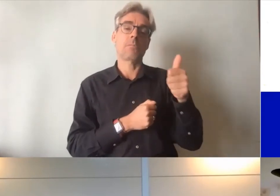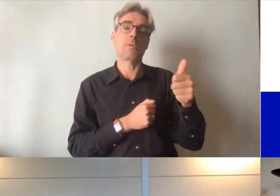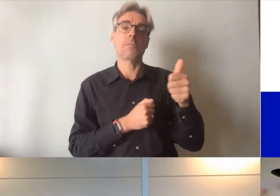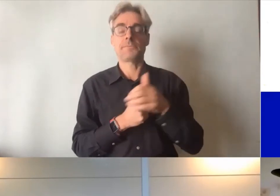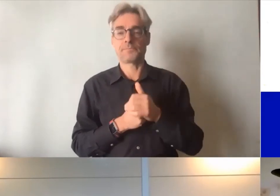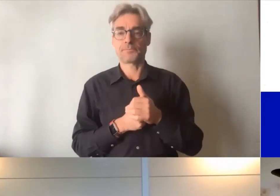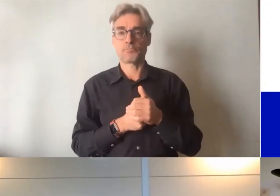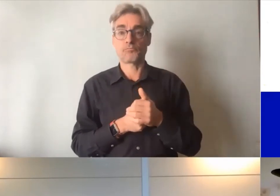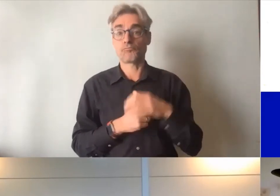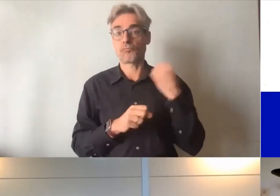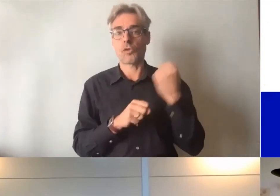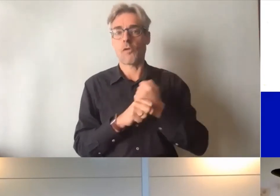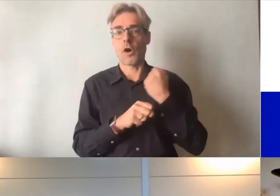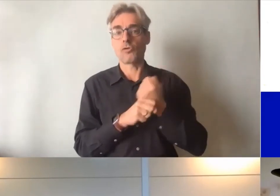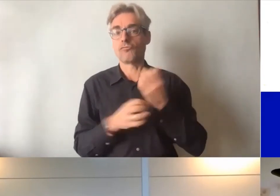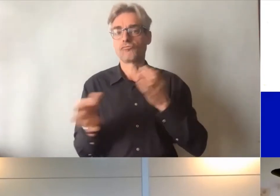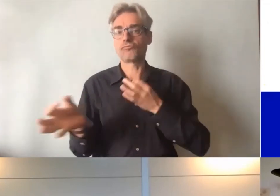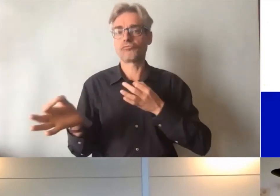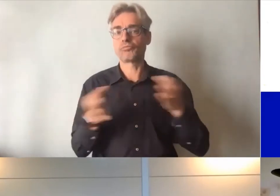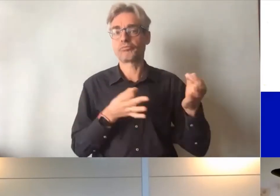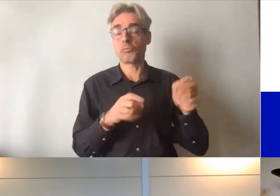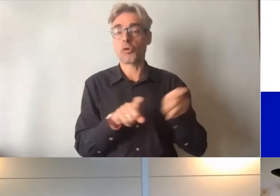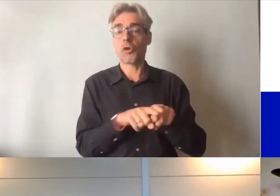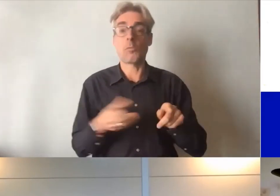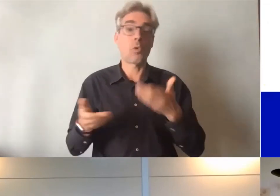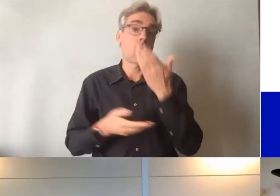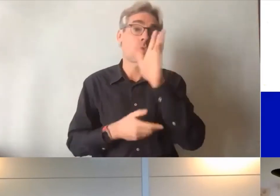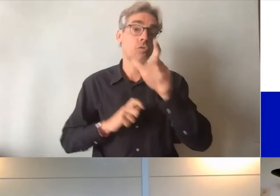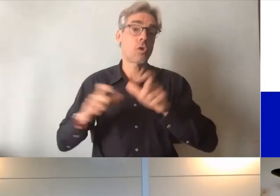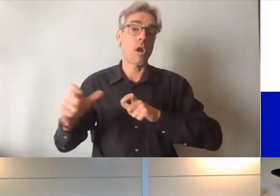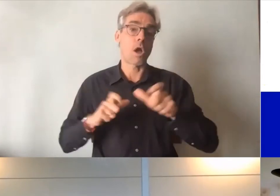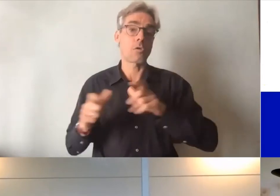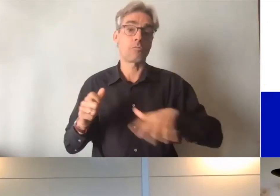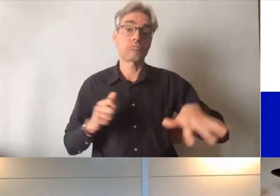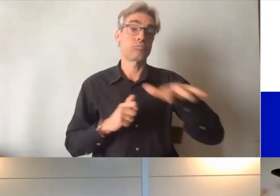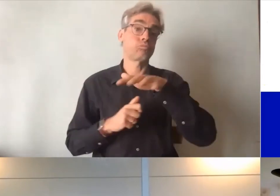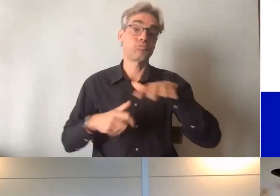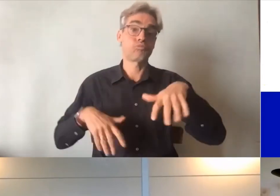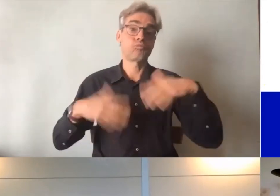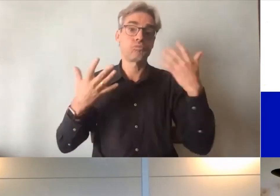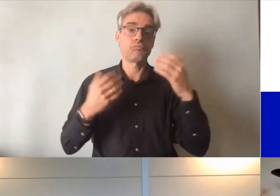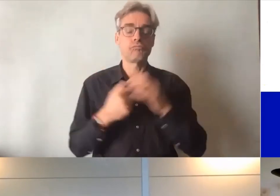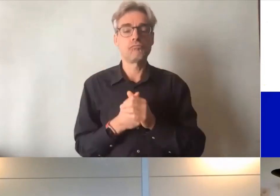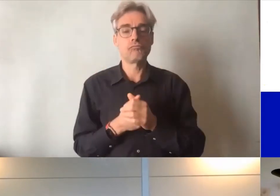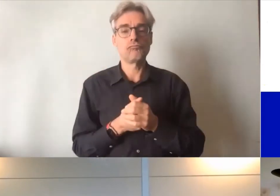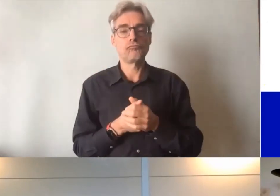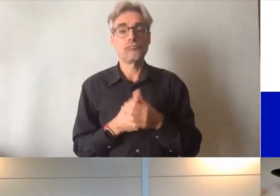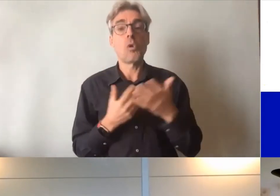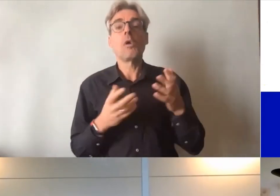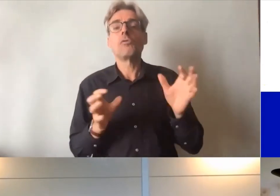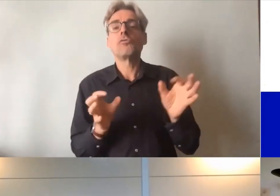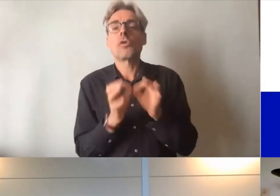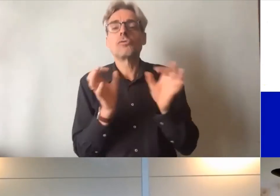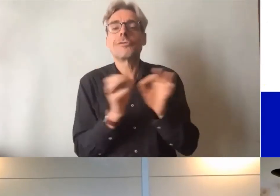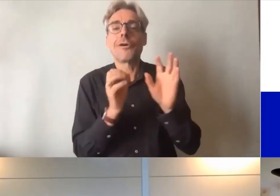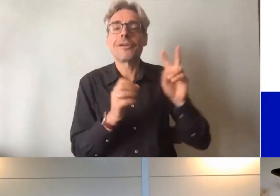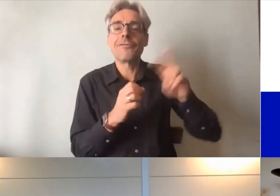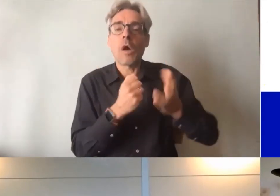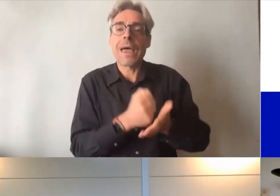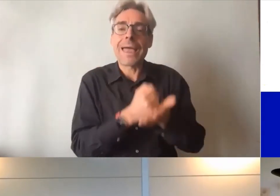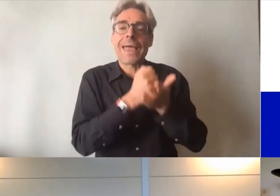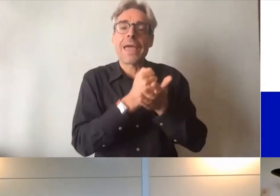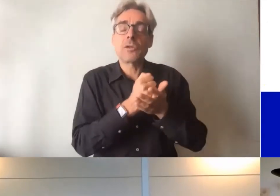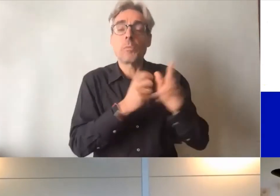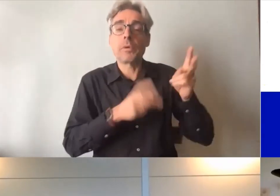collaborateurs comme les autres sont des collaborateurs qui si on les aide un tout petit peu à se